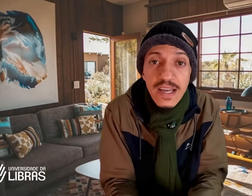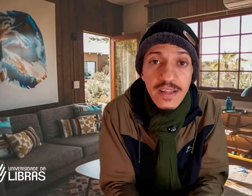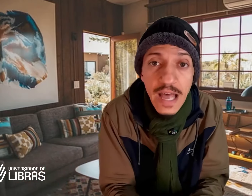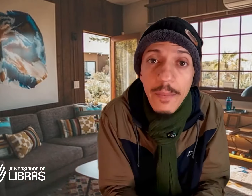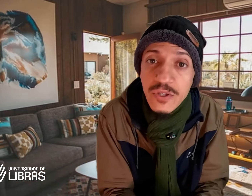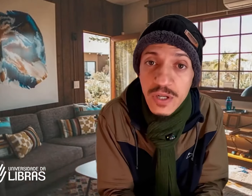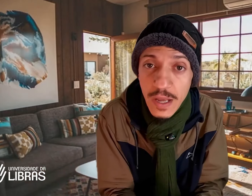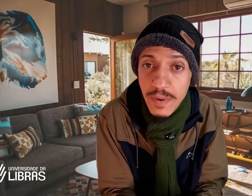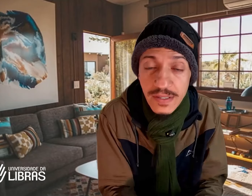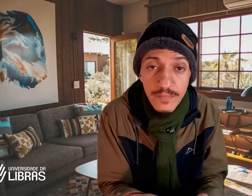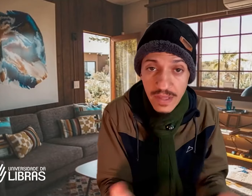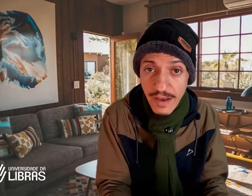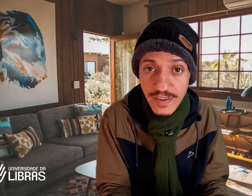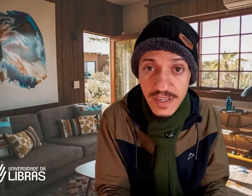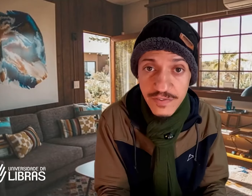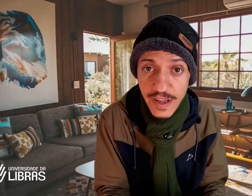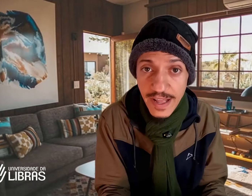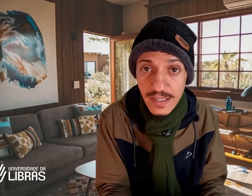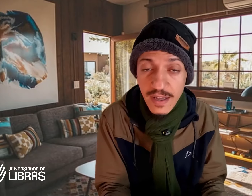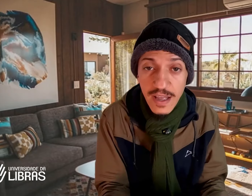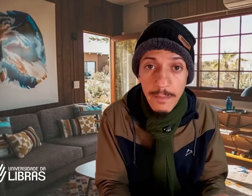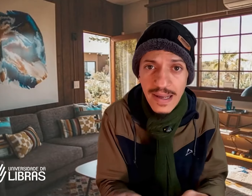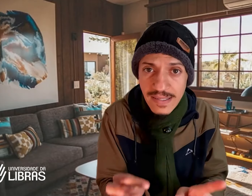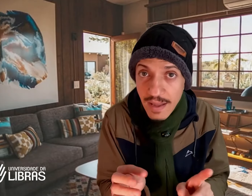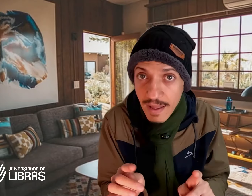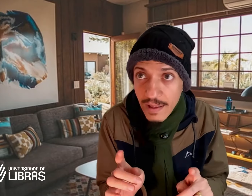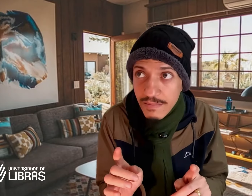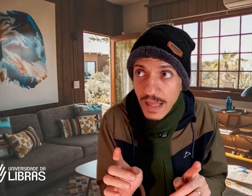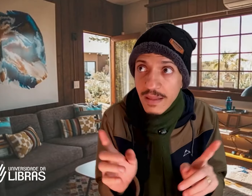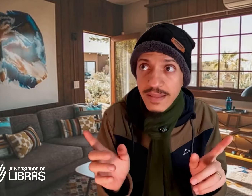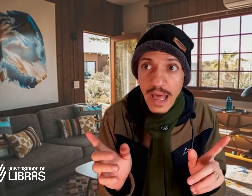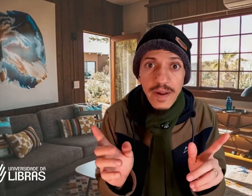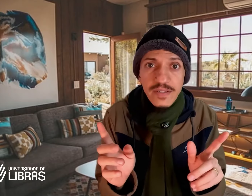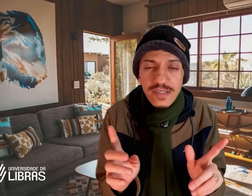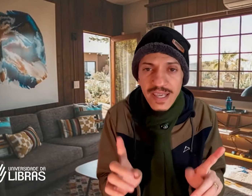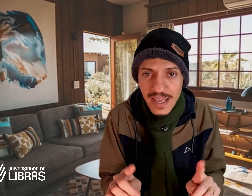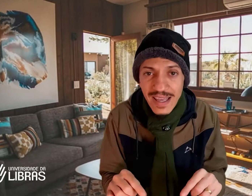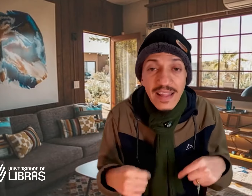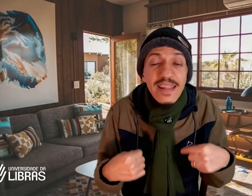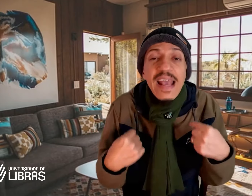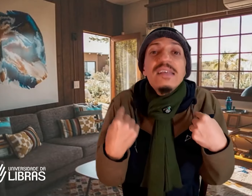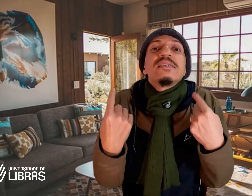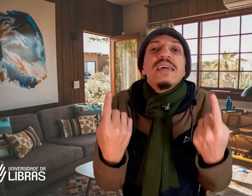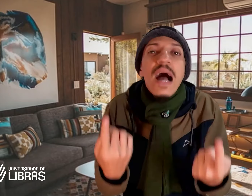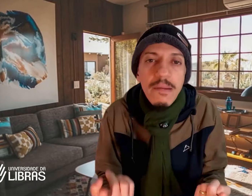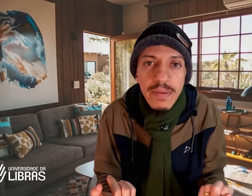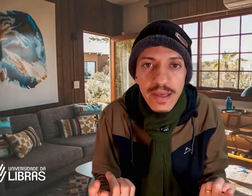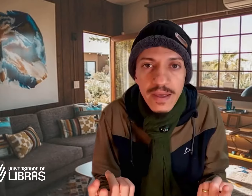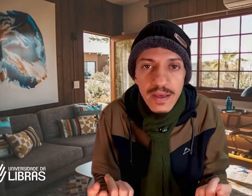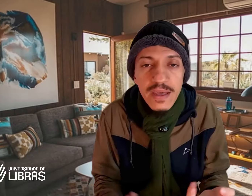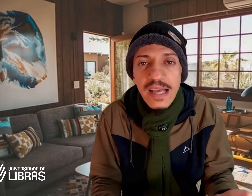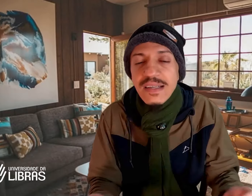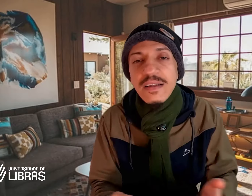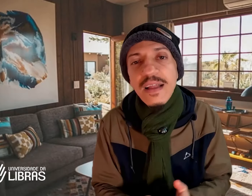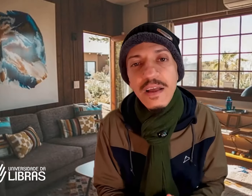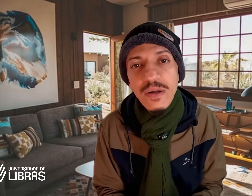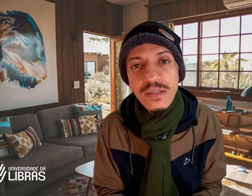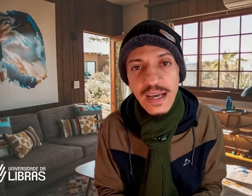intérprete de Libras, quer fazer a diferença, mas tem intérpretes que nem sabem que a escrita da língua de sinais